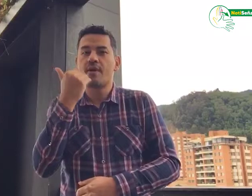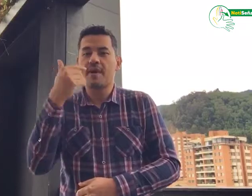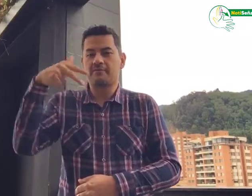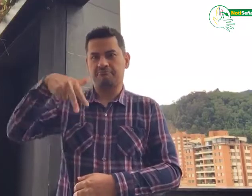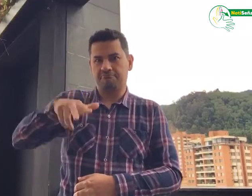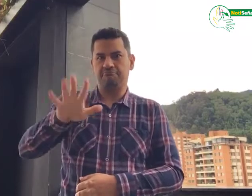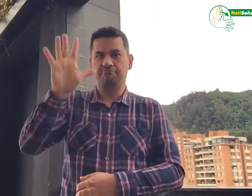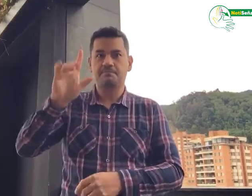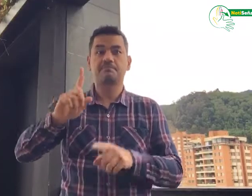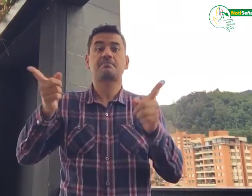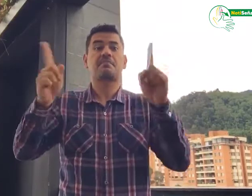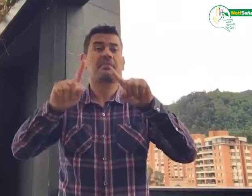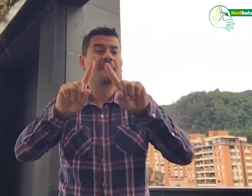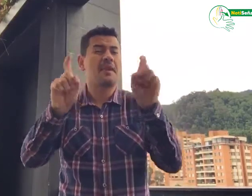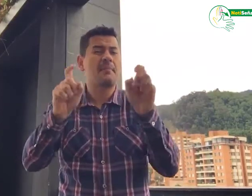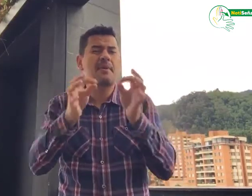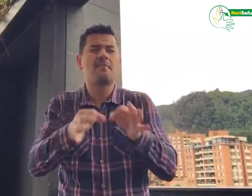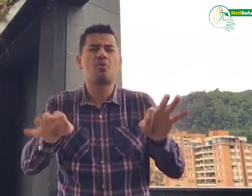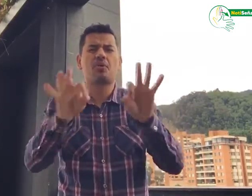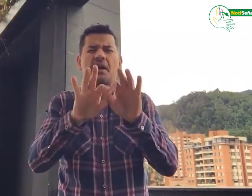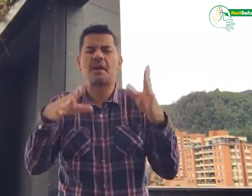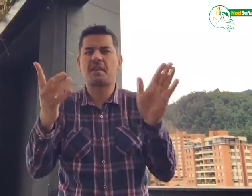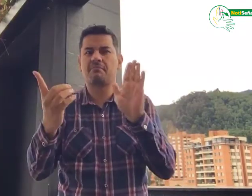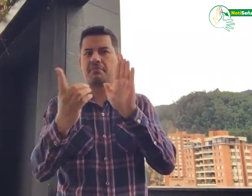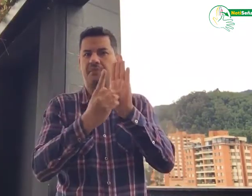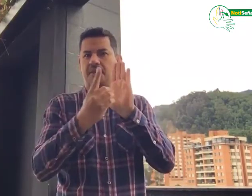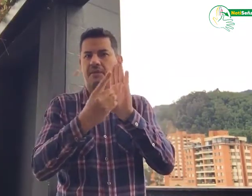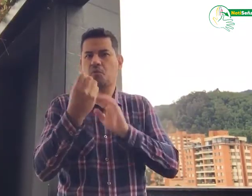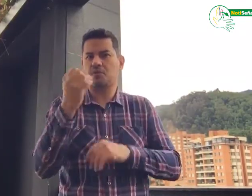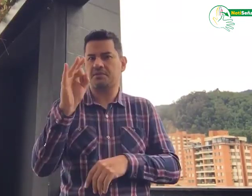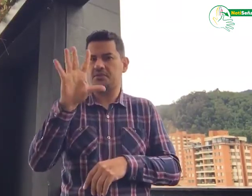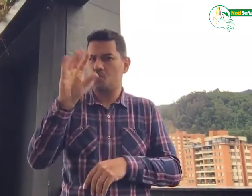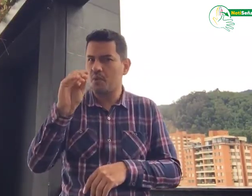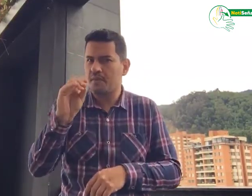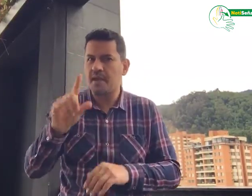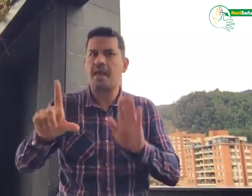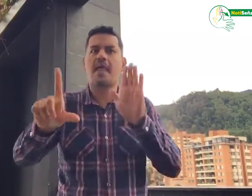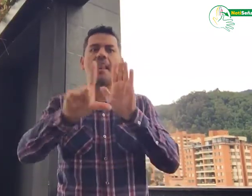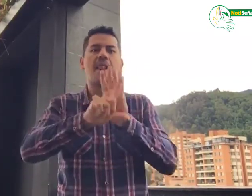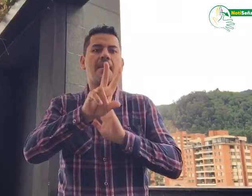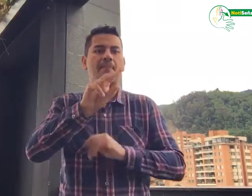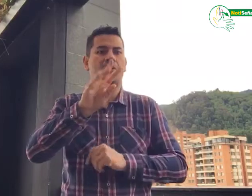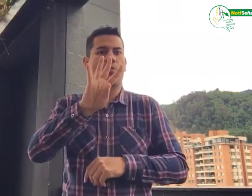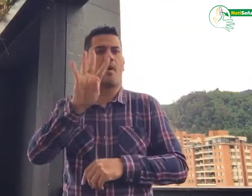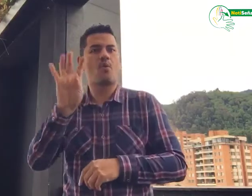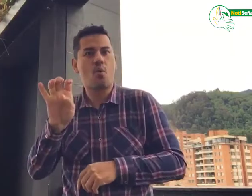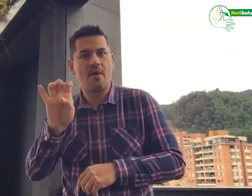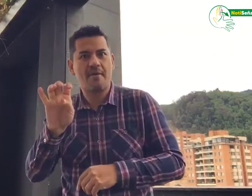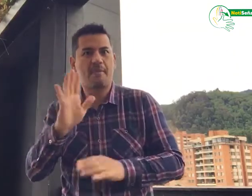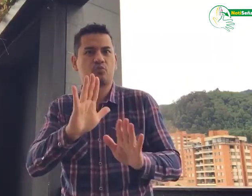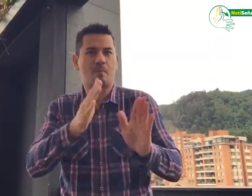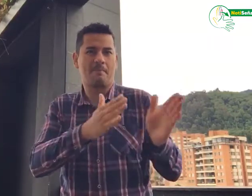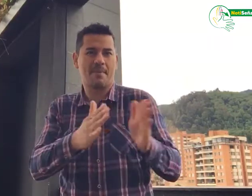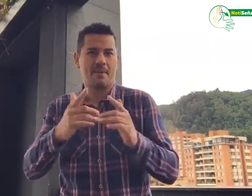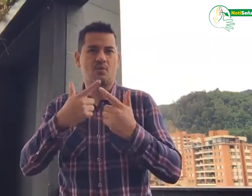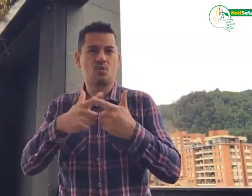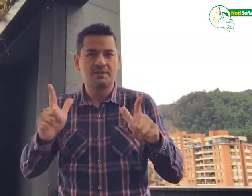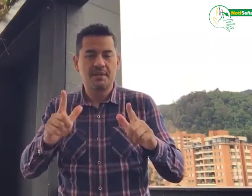mujeres y jóvenes, relacionados a temas como el Decreto 1350, la Ley 2049 de Planación Lingüística,